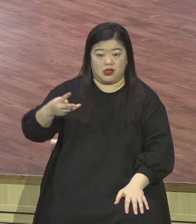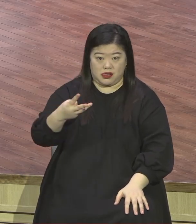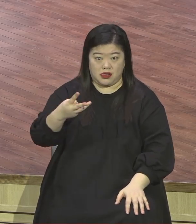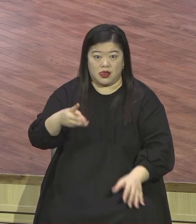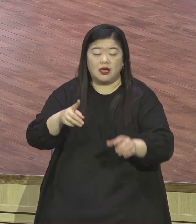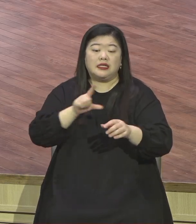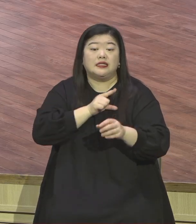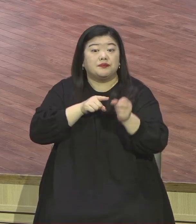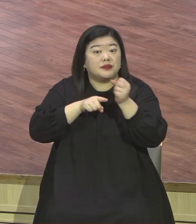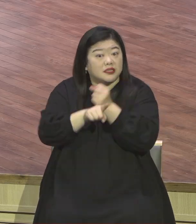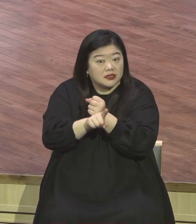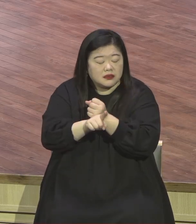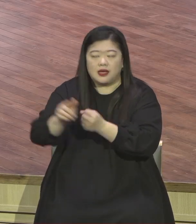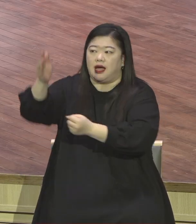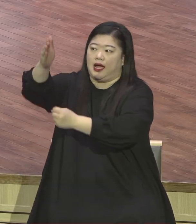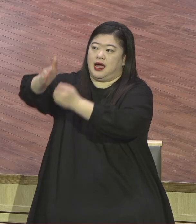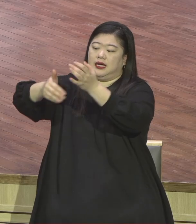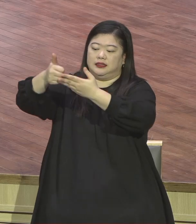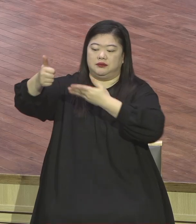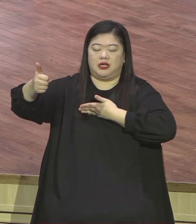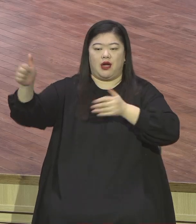우리와 함께 계시다 하미라